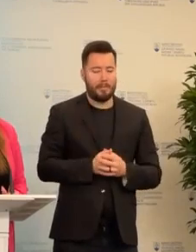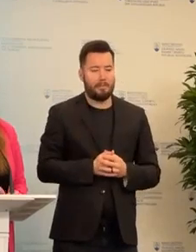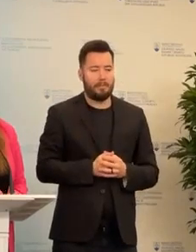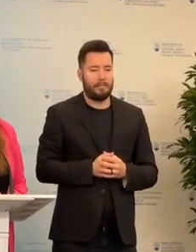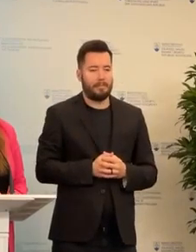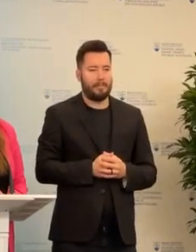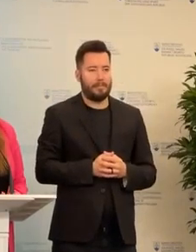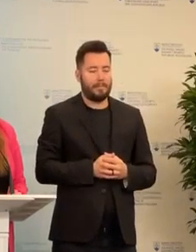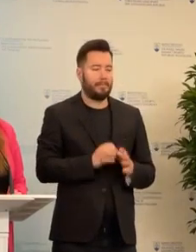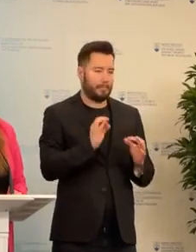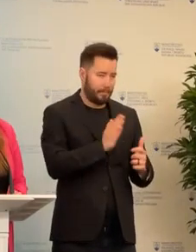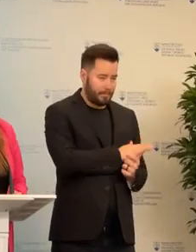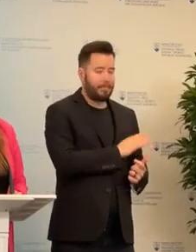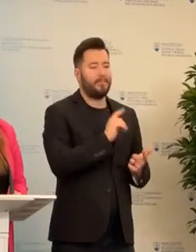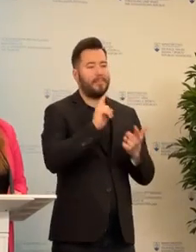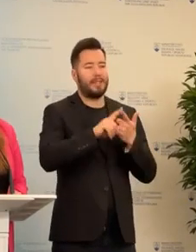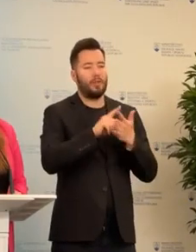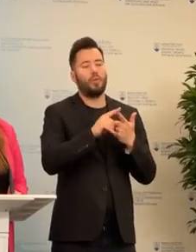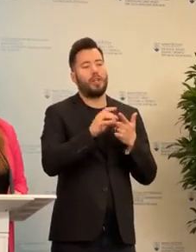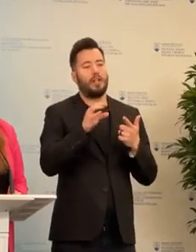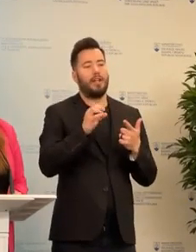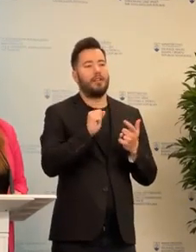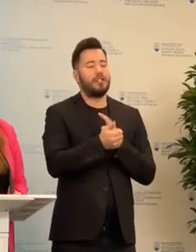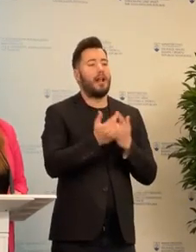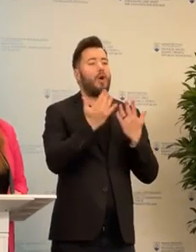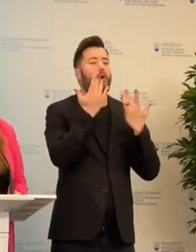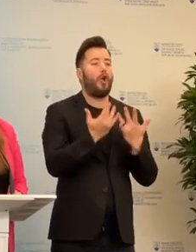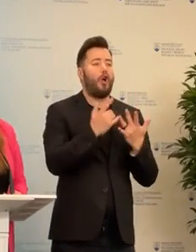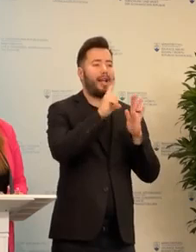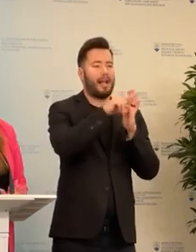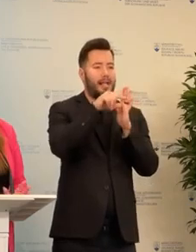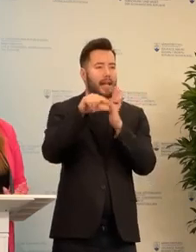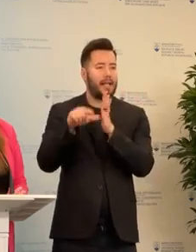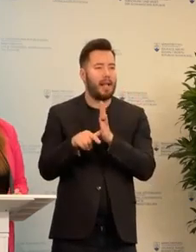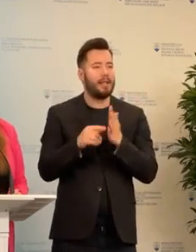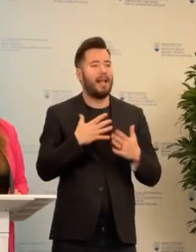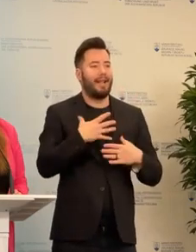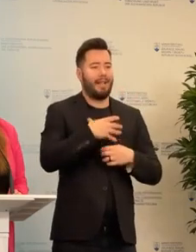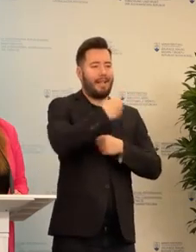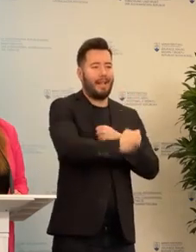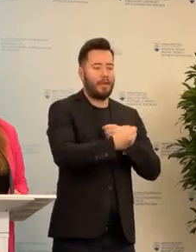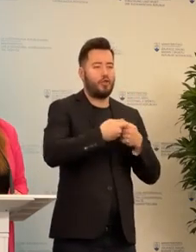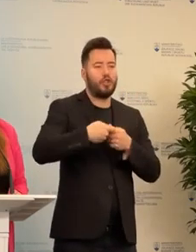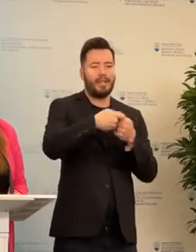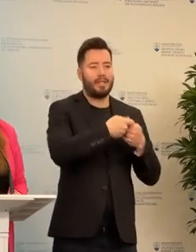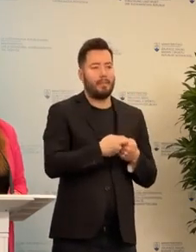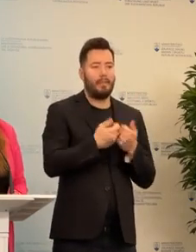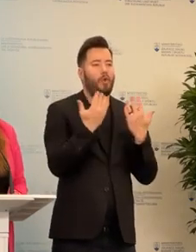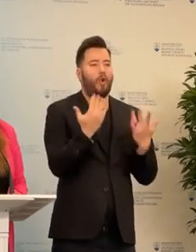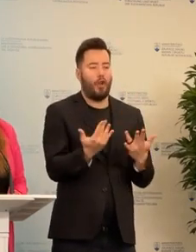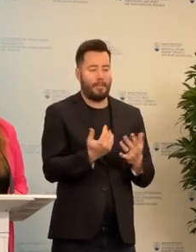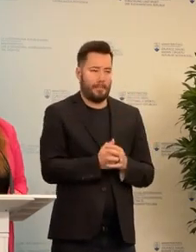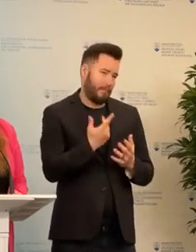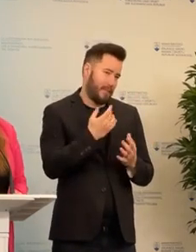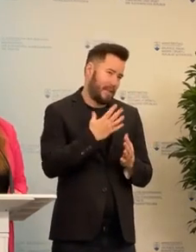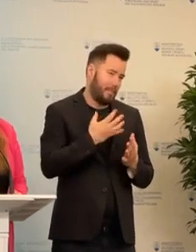informačný moment je, kde, v akom kraju máme koľko tých intervenčných týmov, môžem pre takú obrazotvornosť, ako to